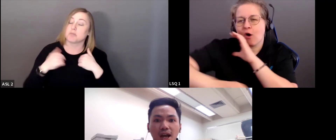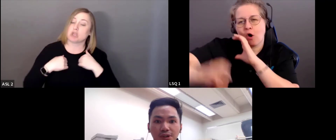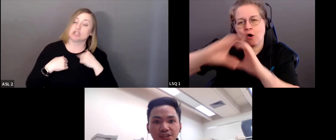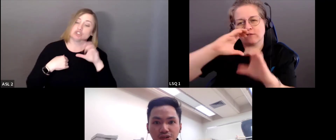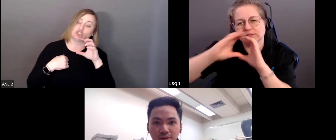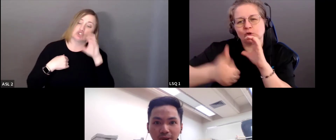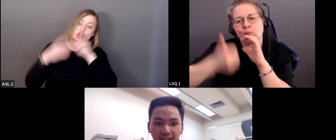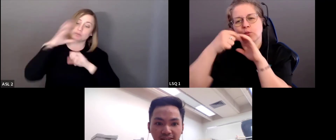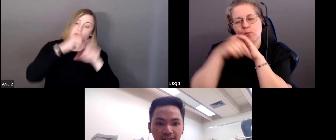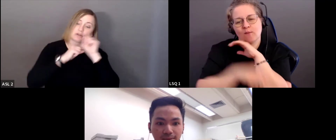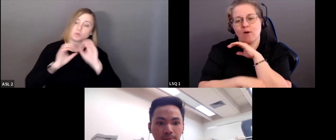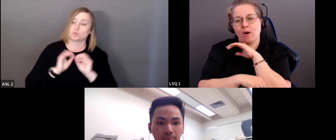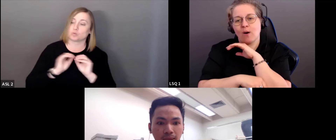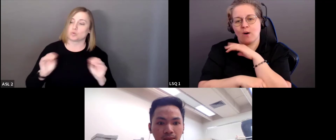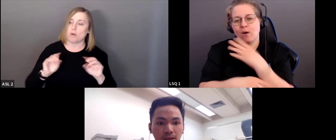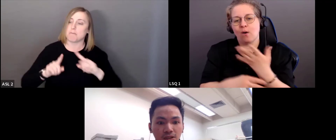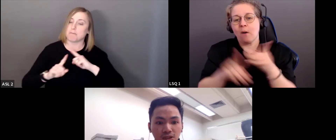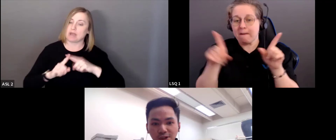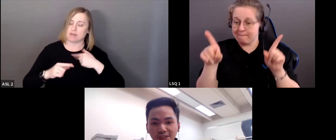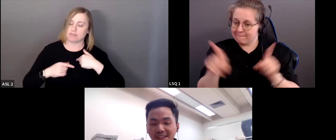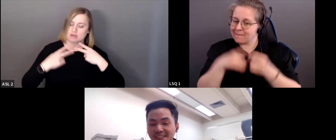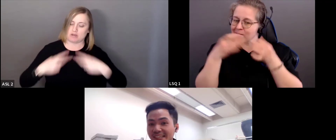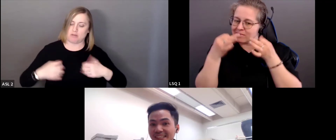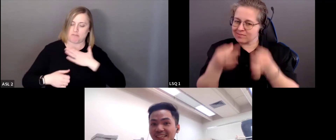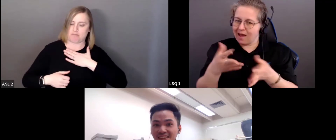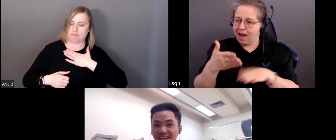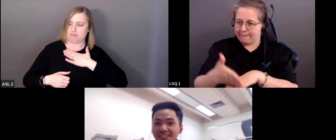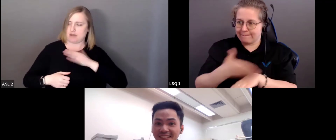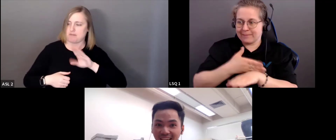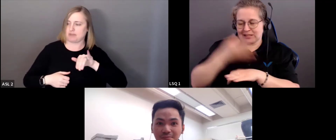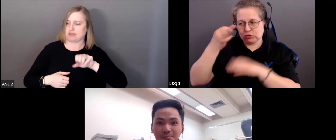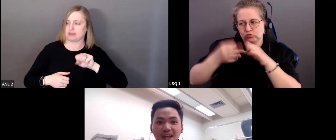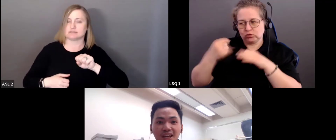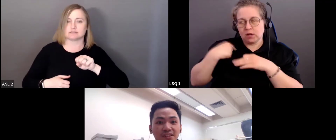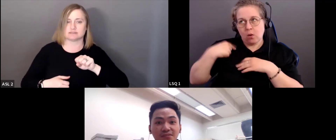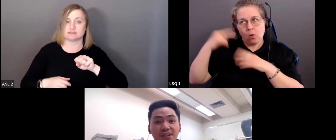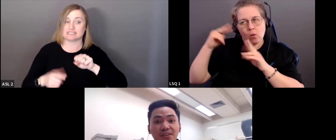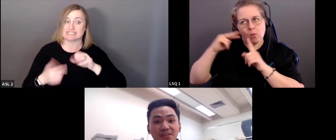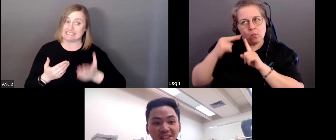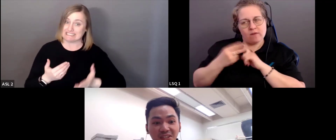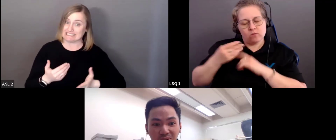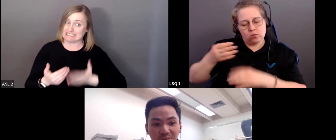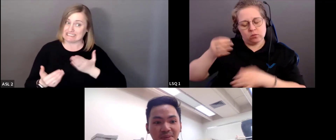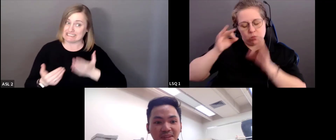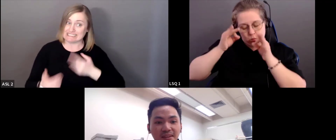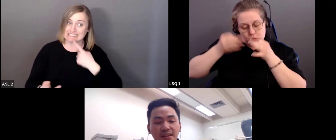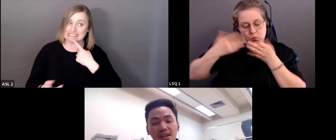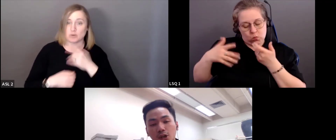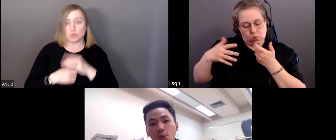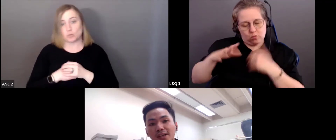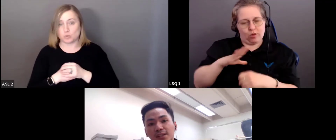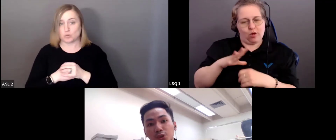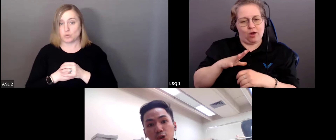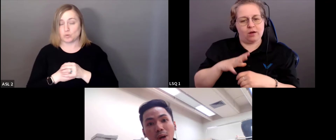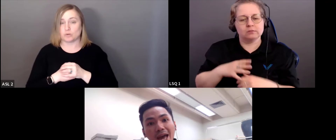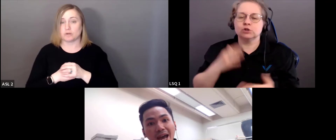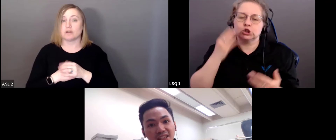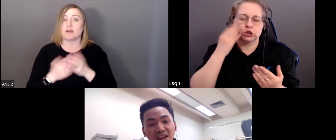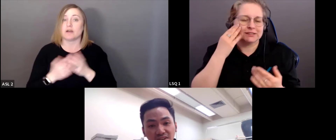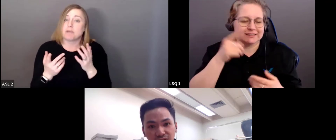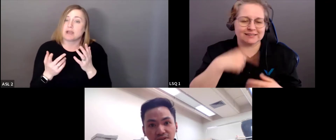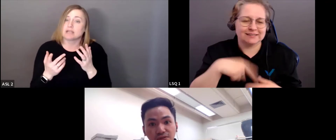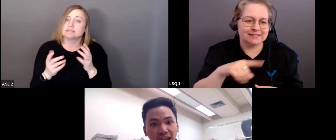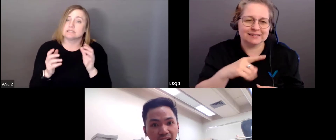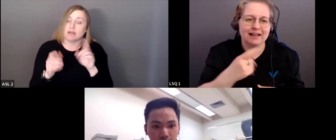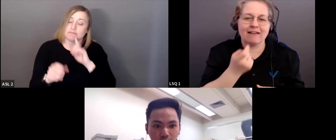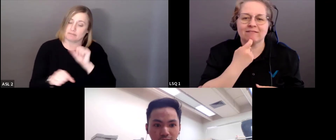tout en tenir compte de nos préjugés personnels. Bon, c'est facile à dire, je sais, pas toujours facile